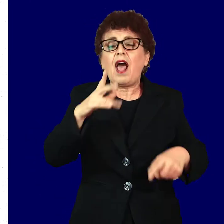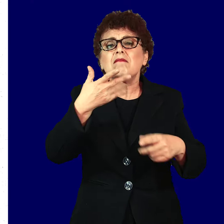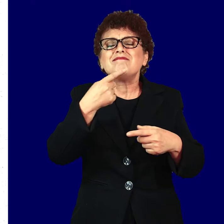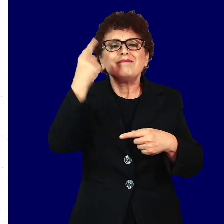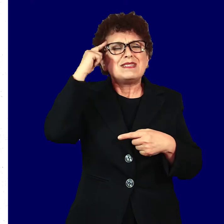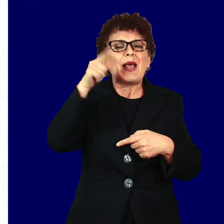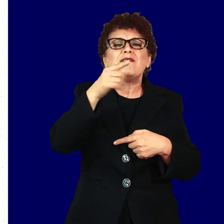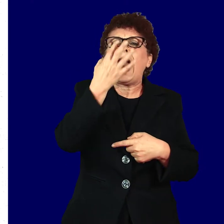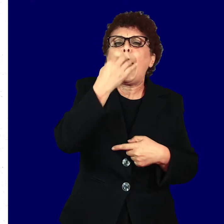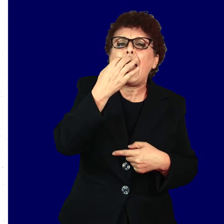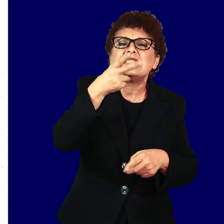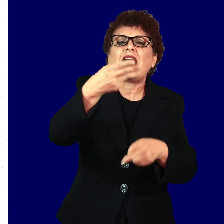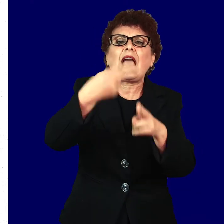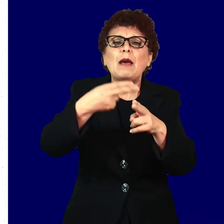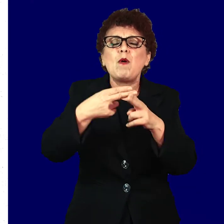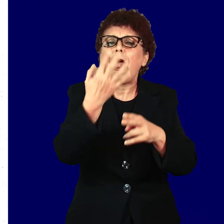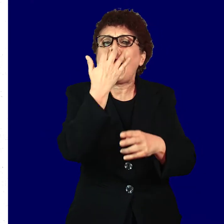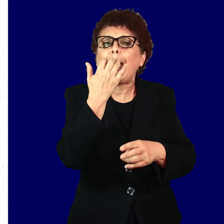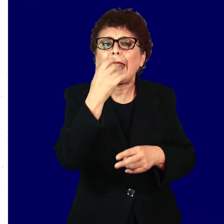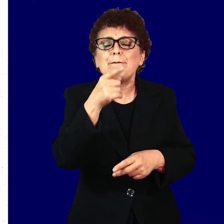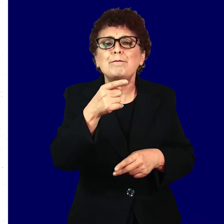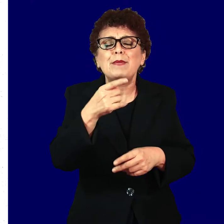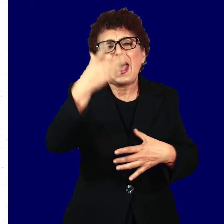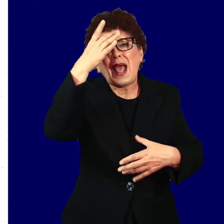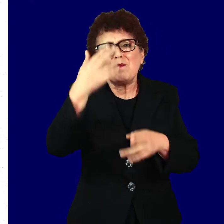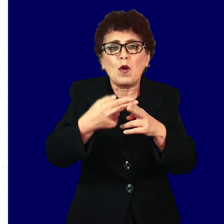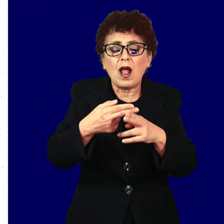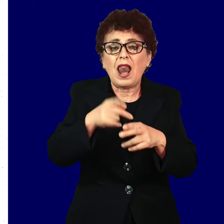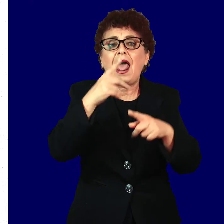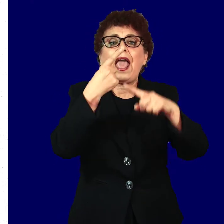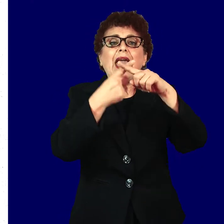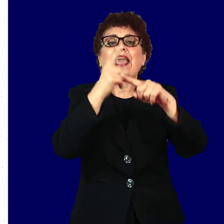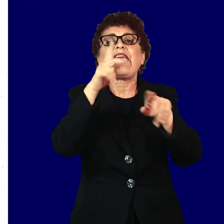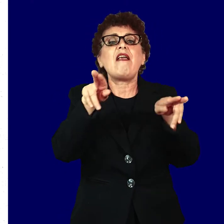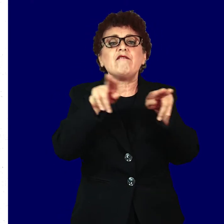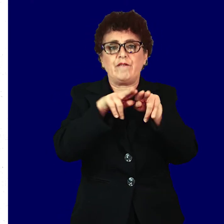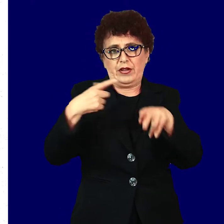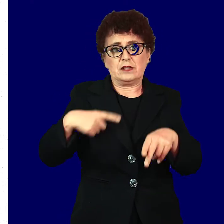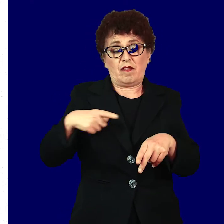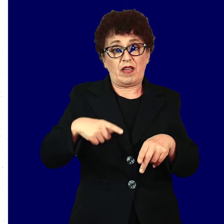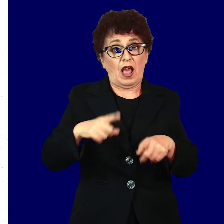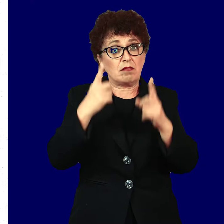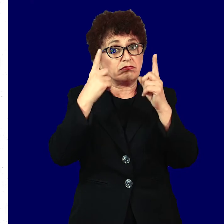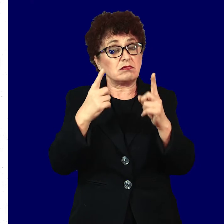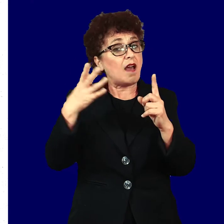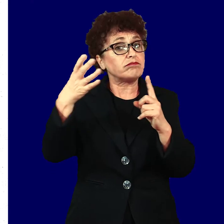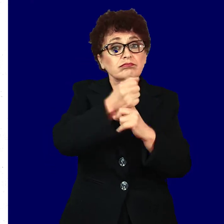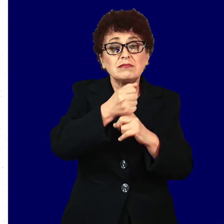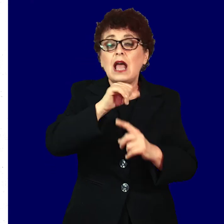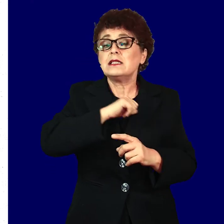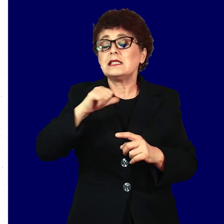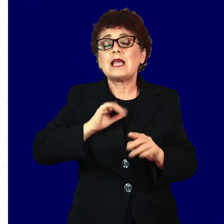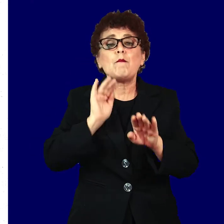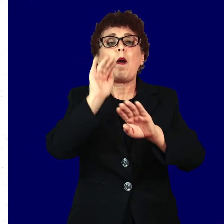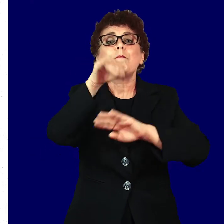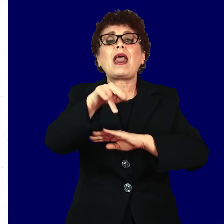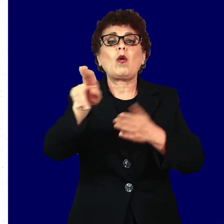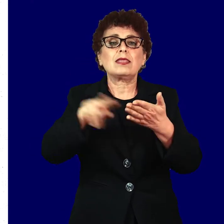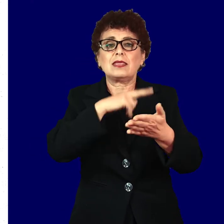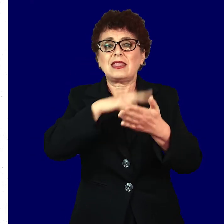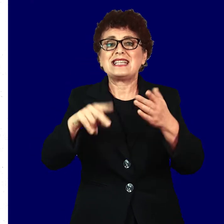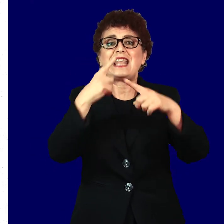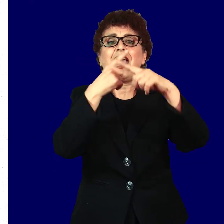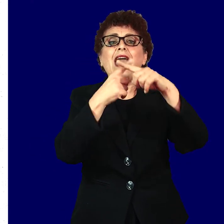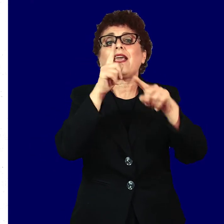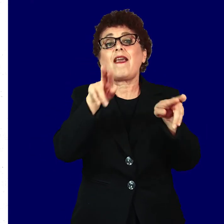настинка или грип. Важно е да се знае дека хиф статусот може да се дознае само преко хиф тестирање